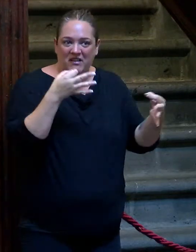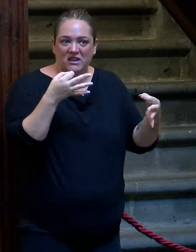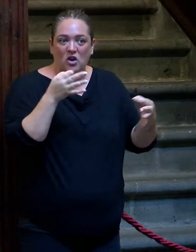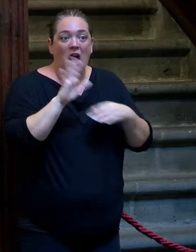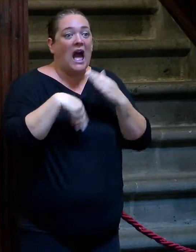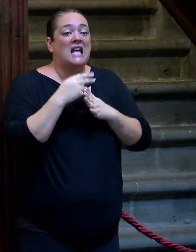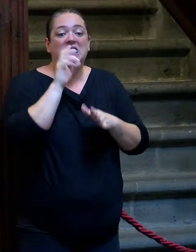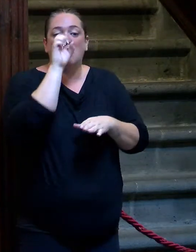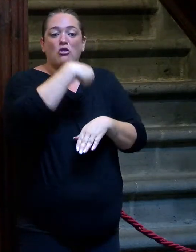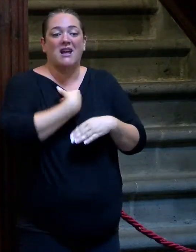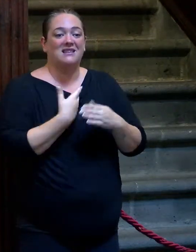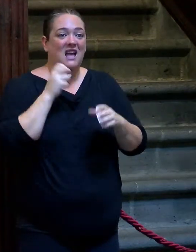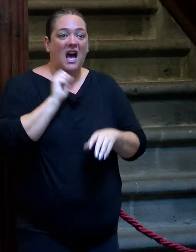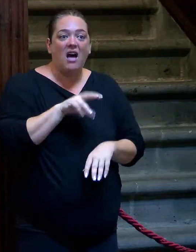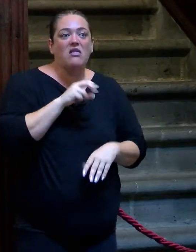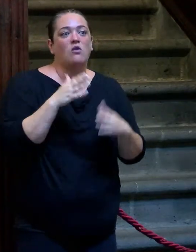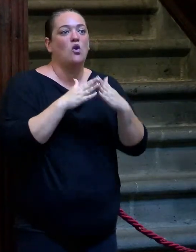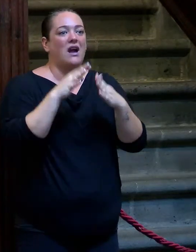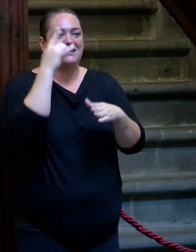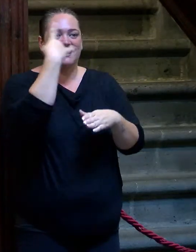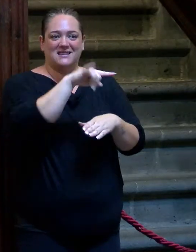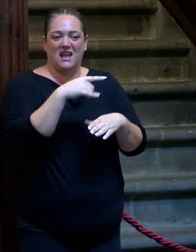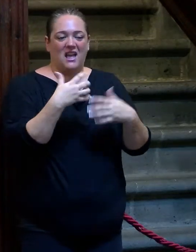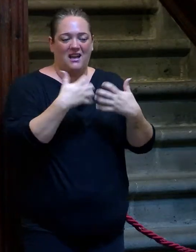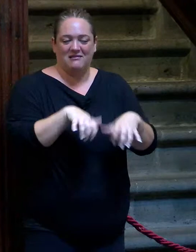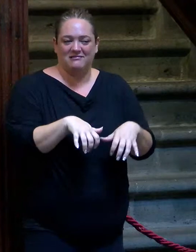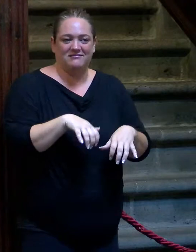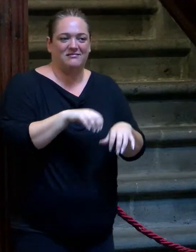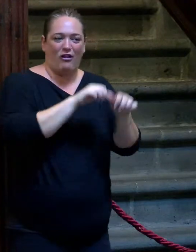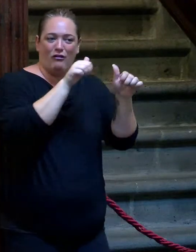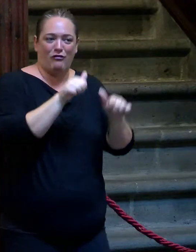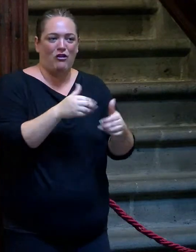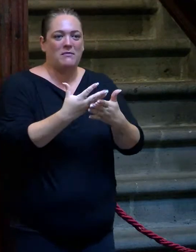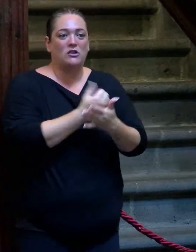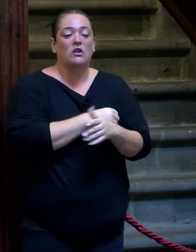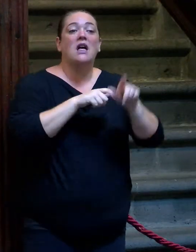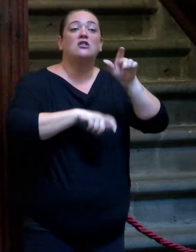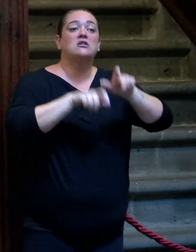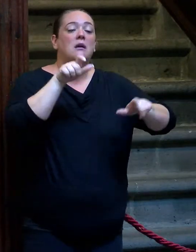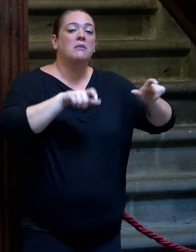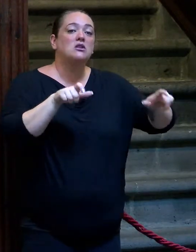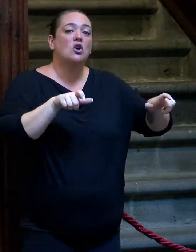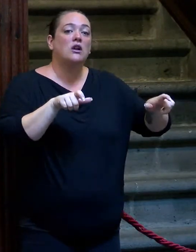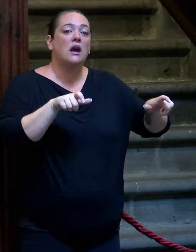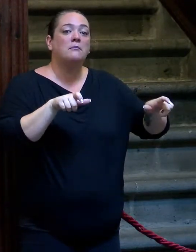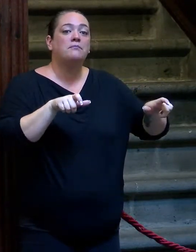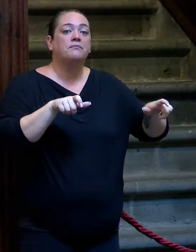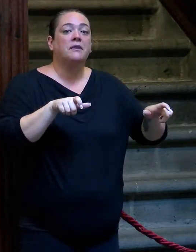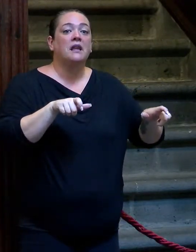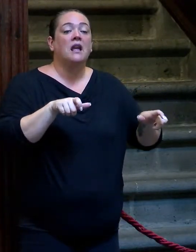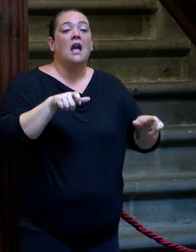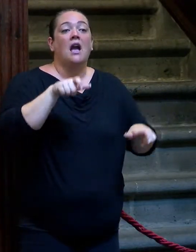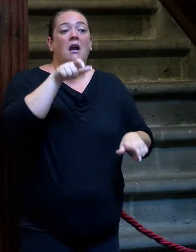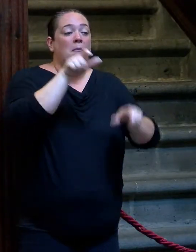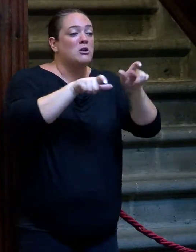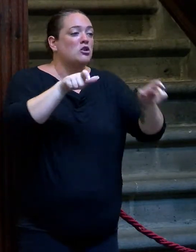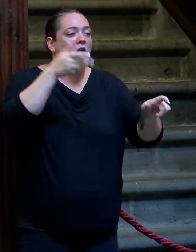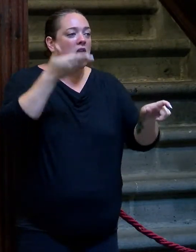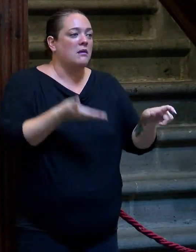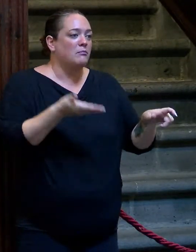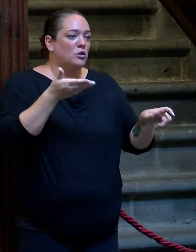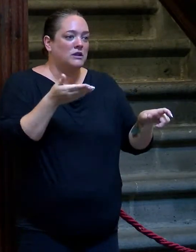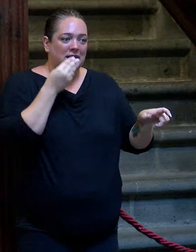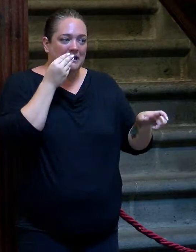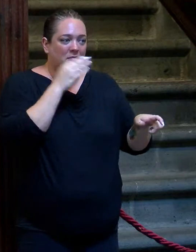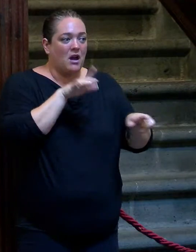Incluso borrachas e ir andando de cualquier manera. Entonces, por eso te digo que la gente me parece que las personas es lo más importante. O sea, no hay